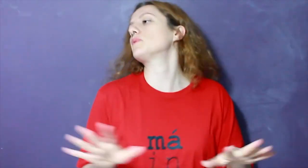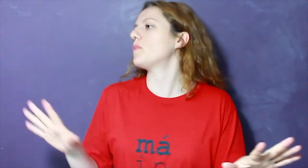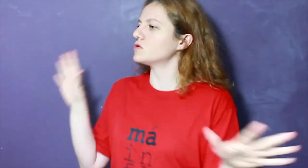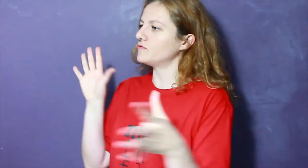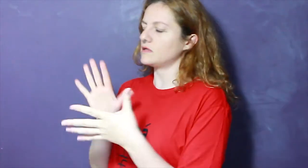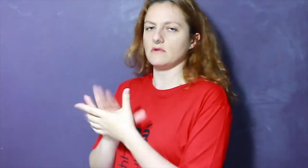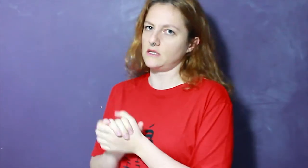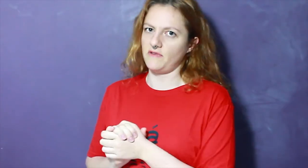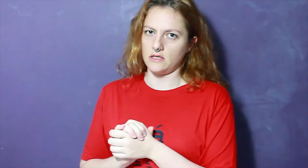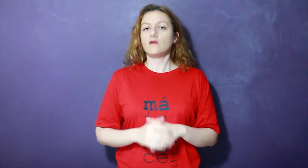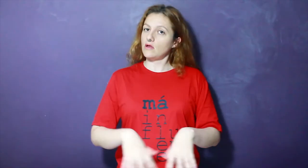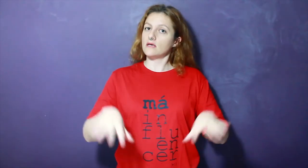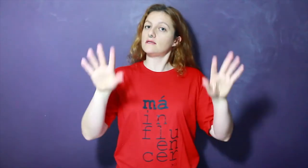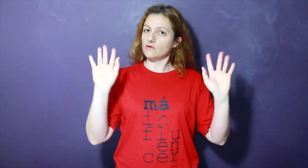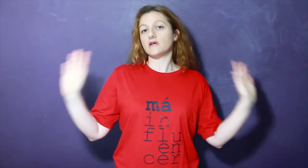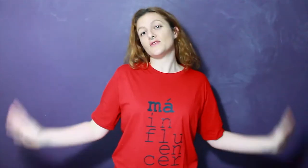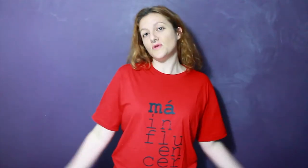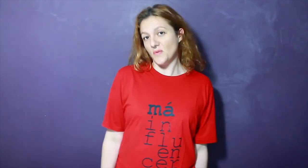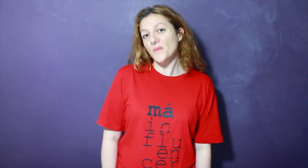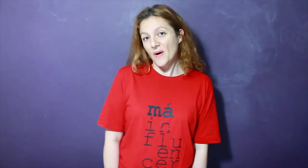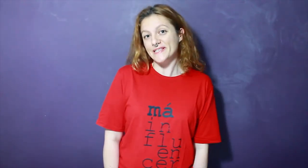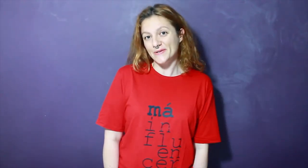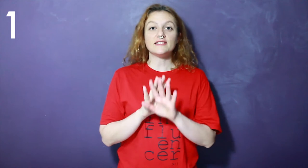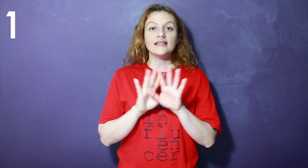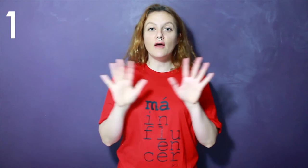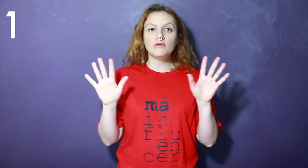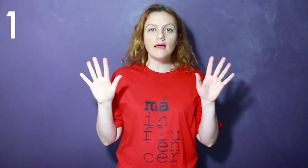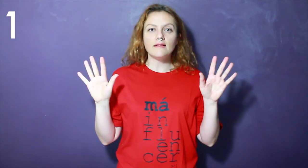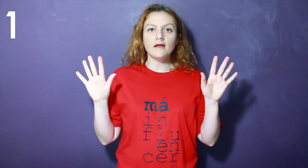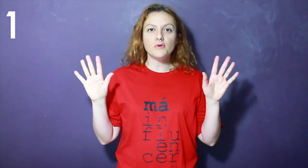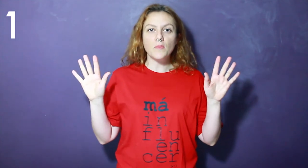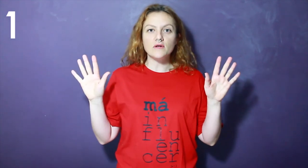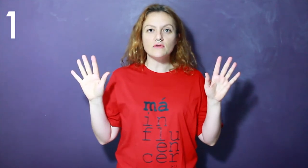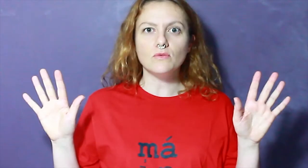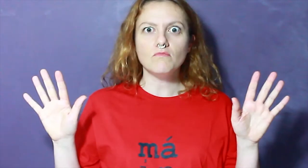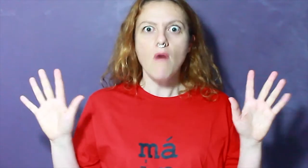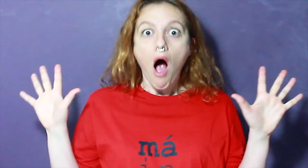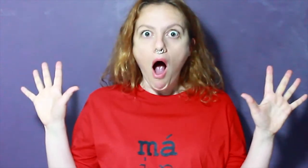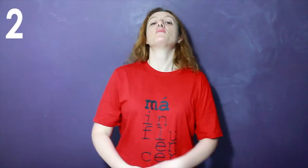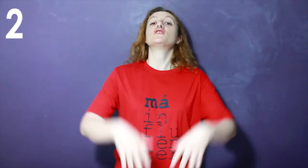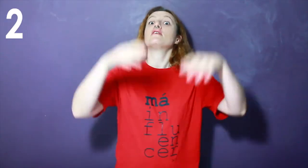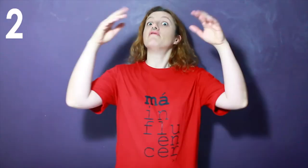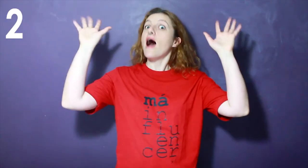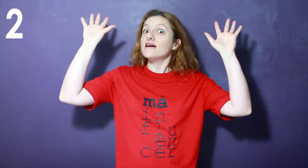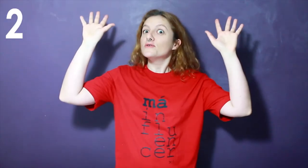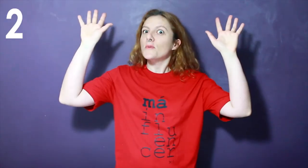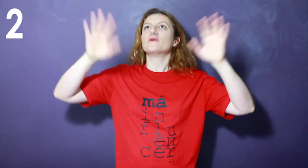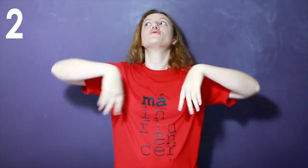propósito você não vai ser feliz. Então eu tenho aqui 5 dicas sobre o seu propósito. Você não tem que ter propósito. Você pode ter vários propósitos,